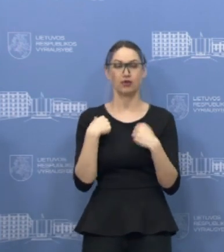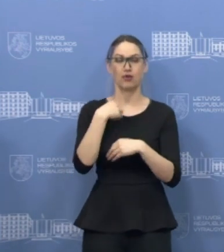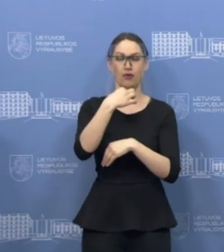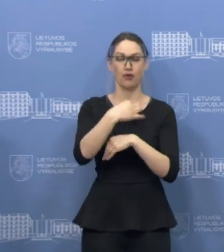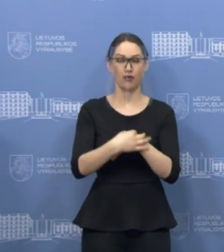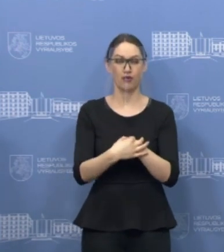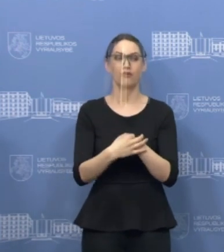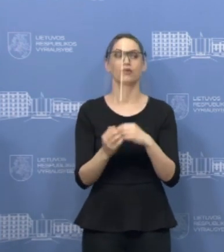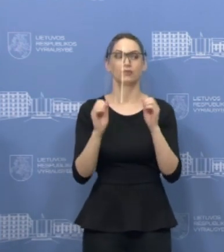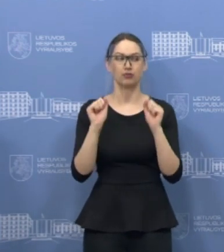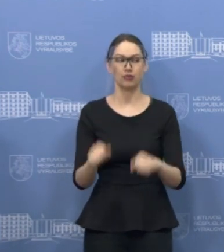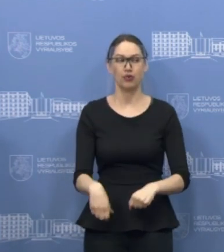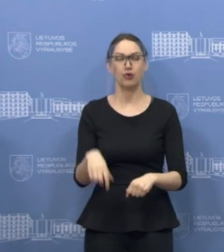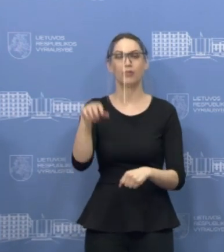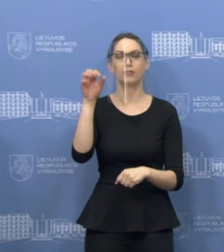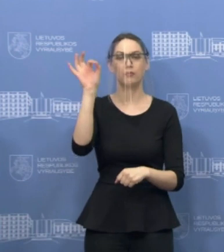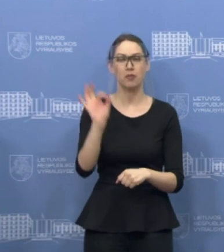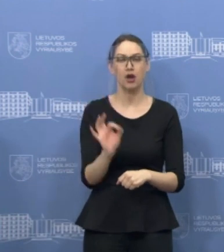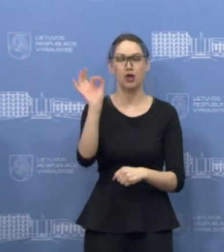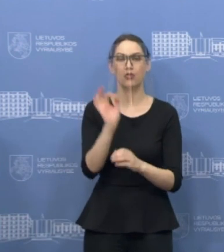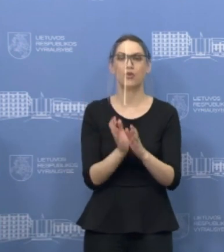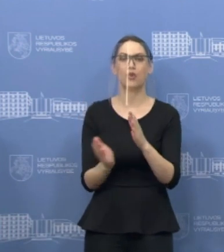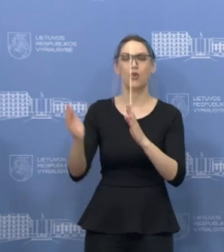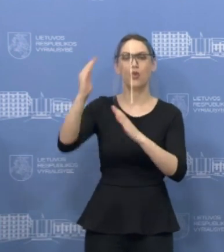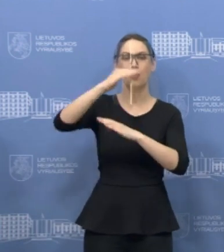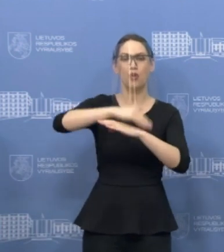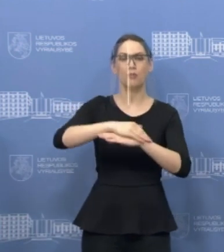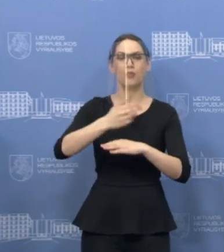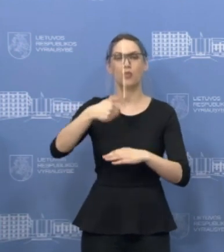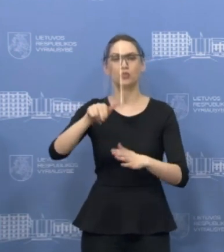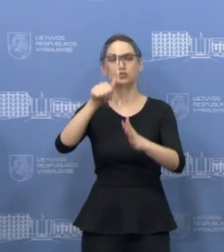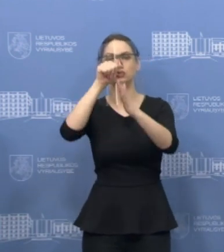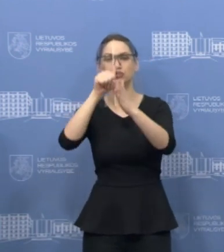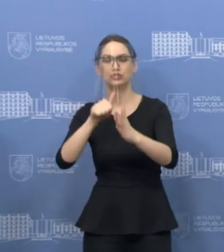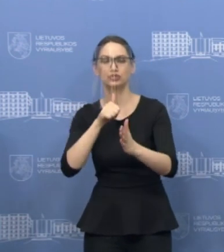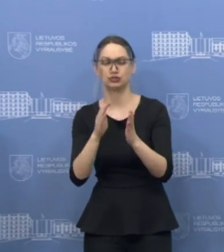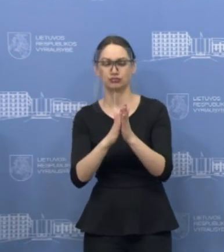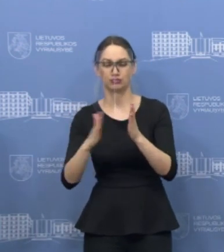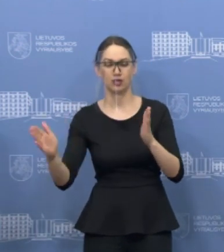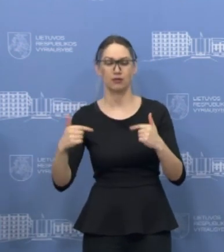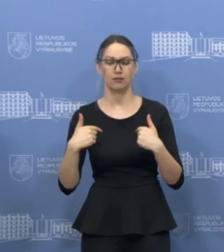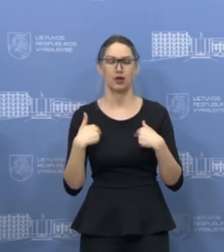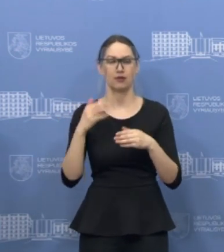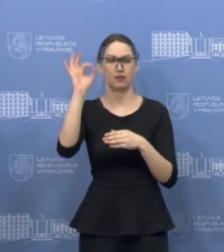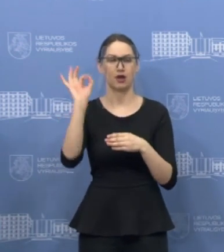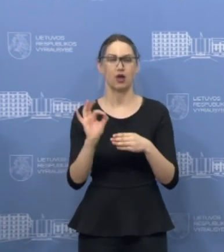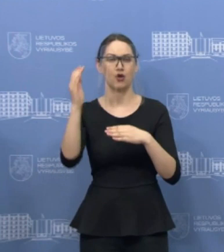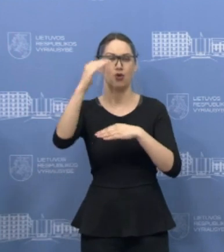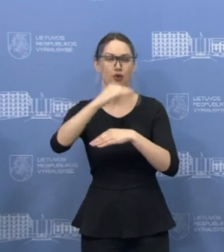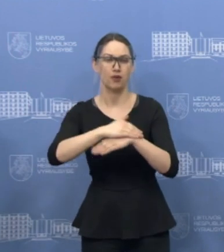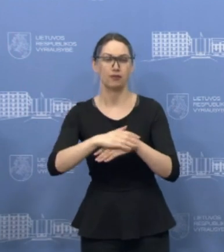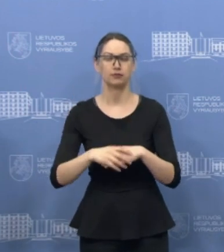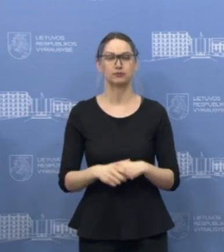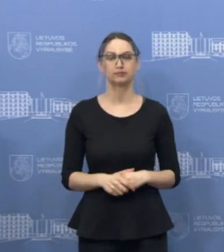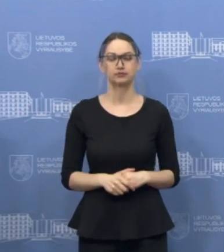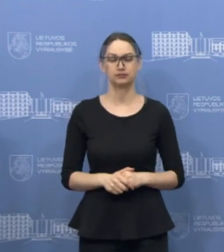kompensuoti palūkanas už visą tą šešių mėnesių laikotarpį. Kaip